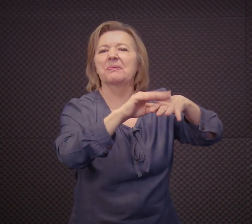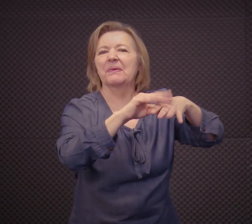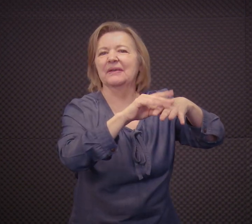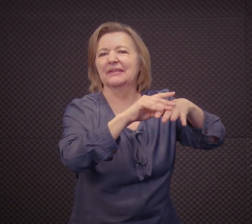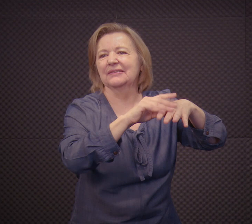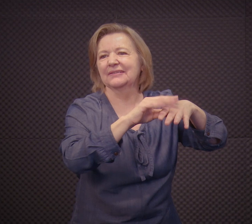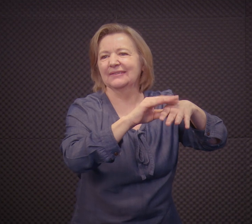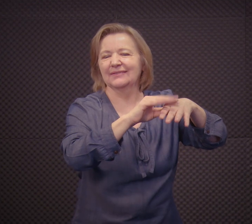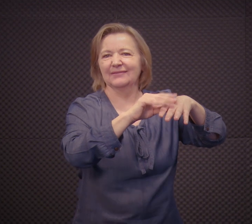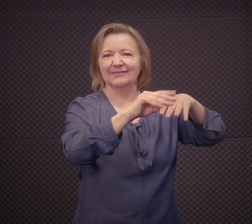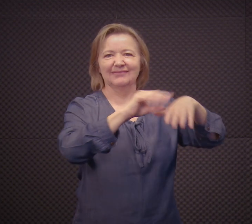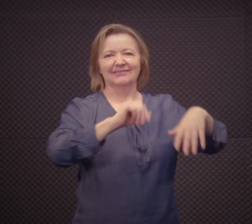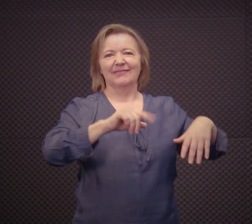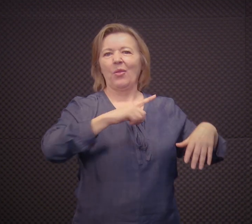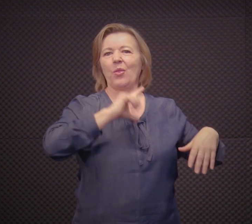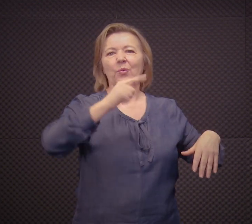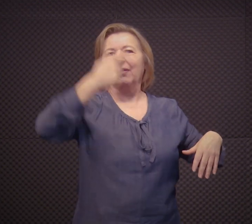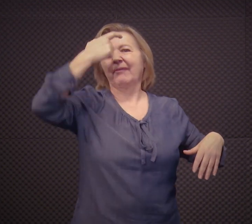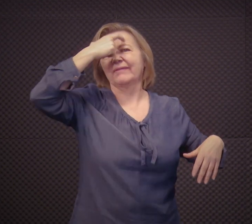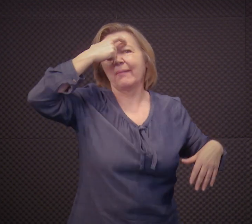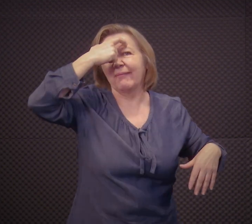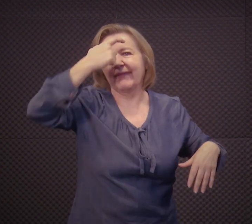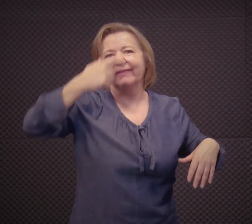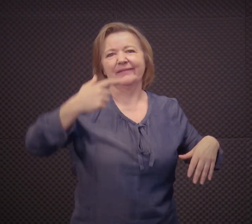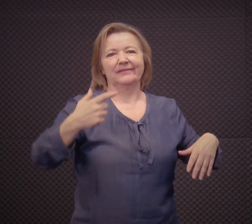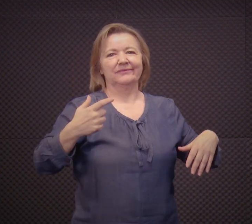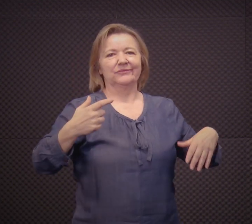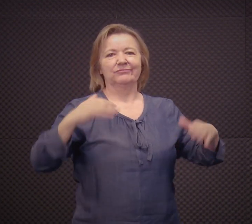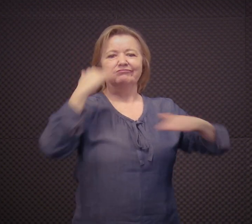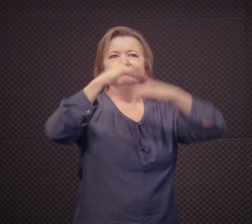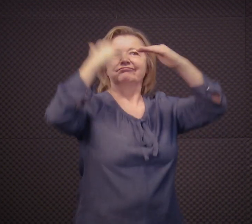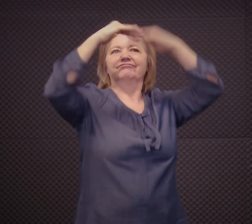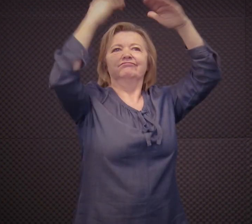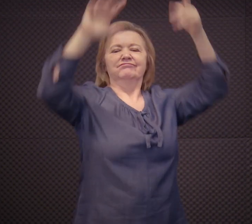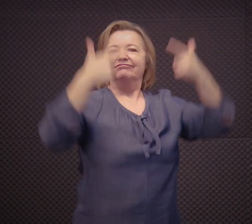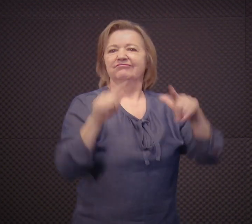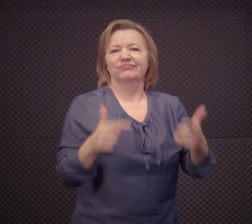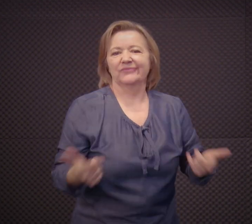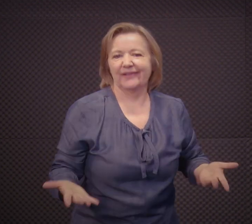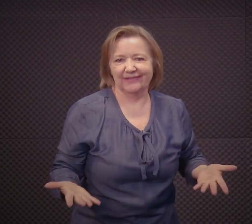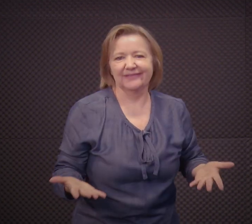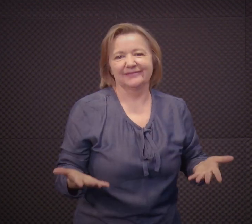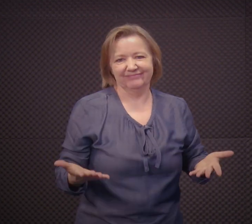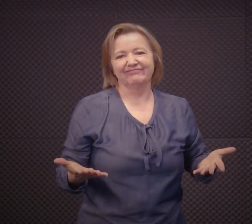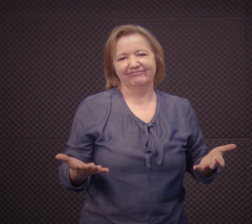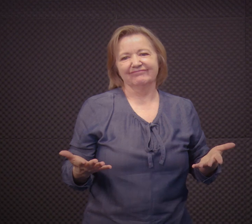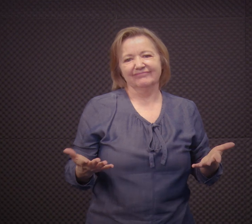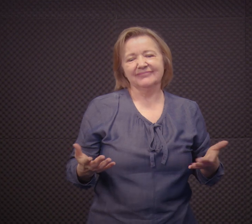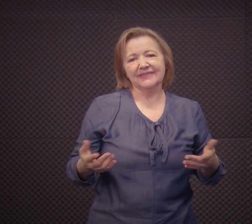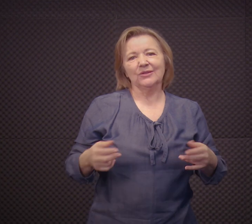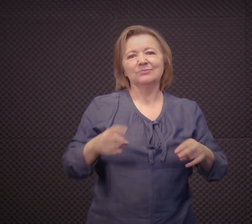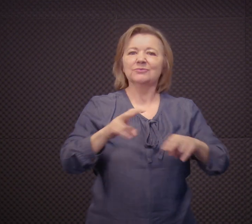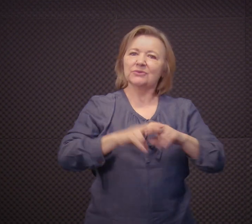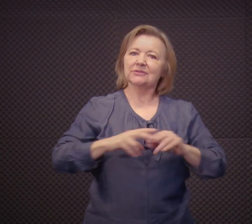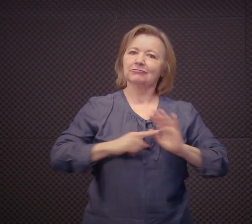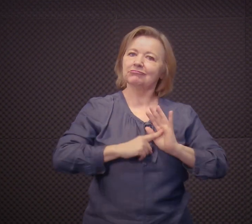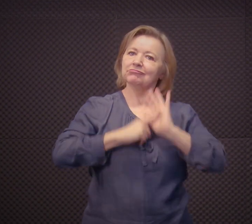vê o surdo enquanto doente, né? Ah, ele não tem uma evolução, não tem um aprendizado.